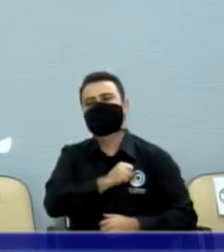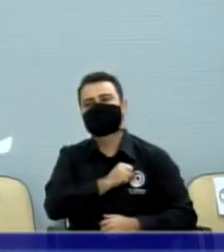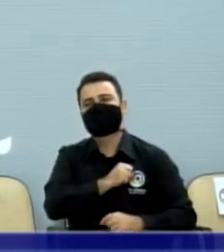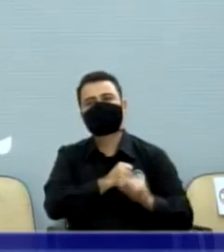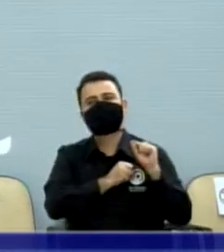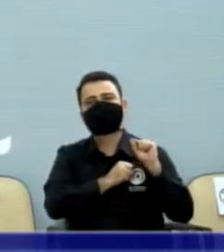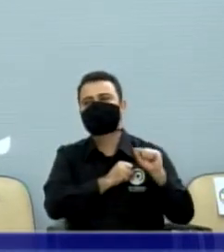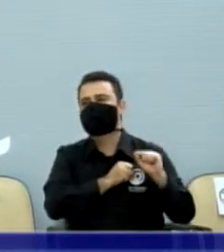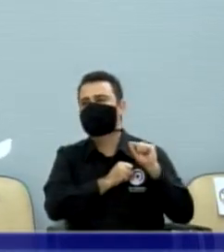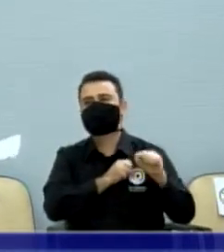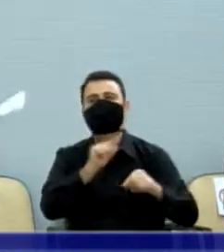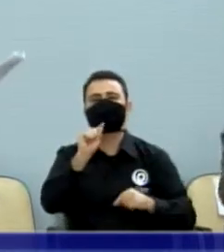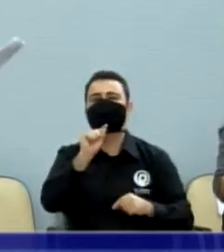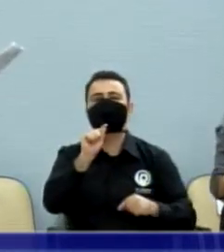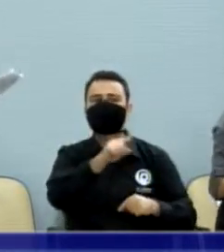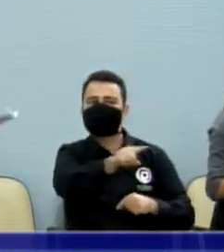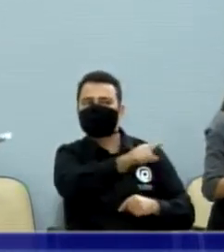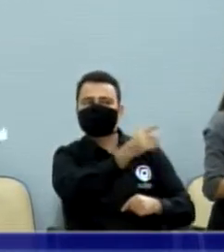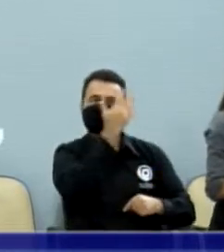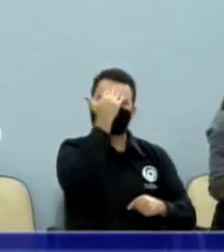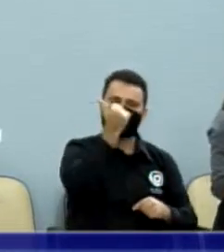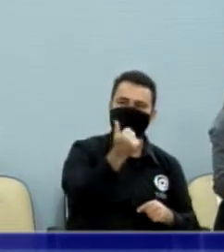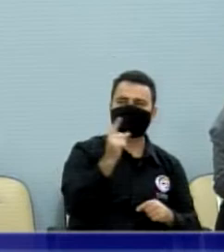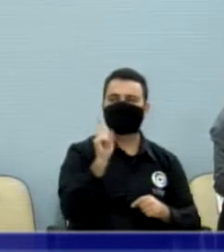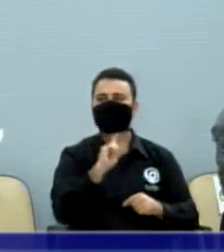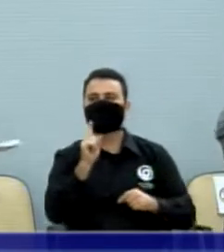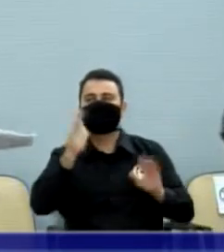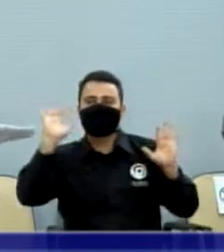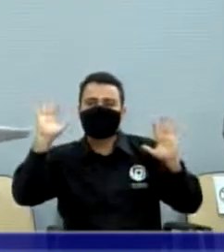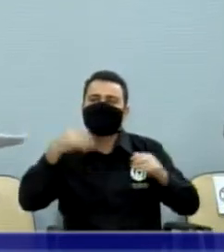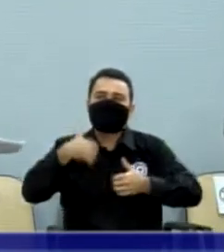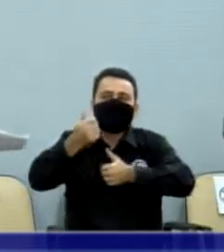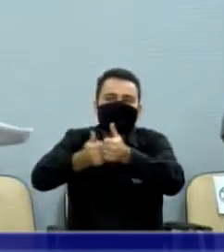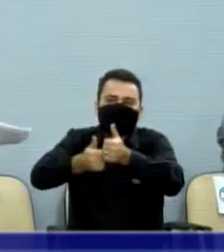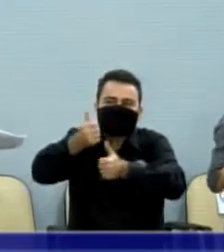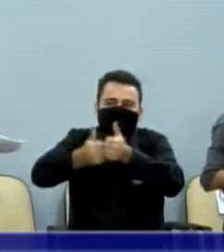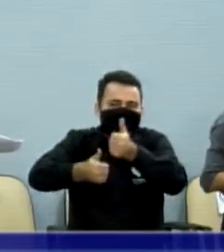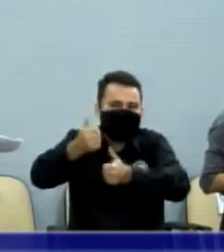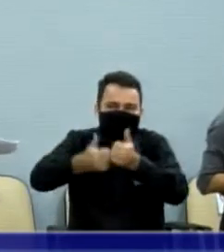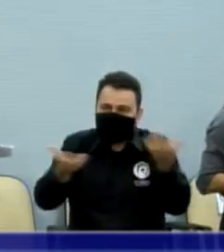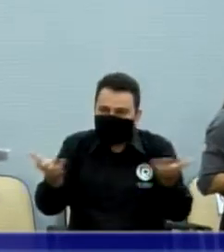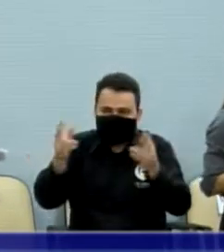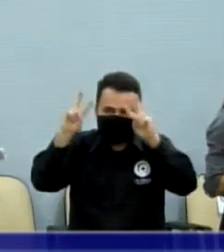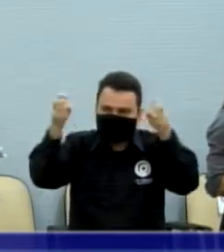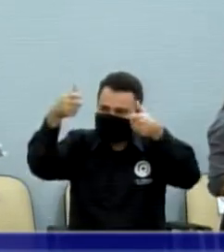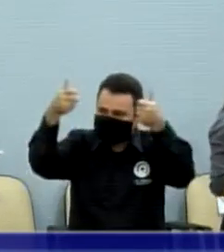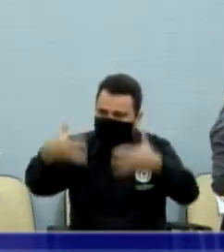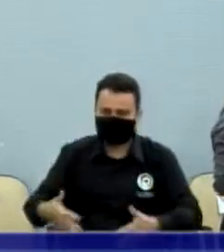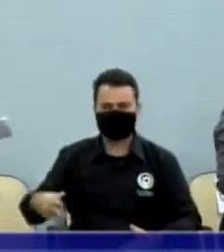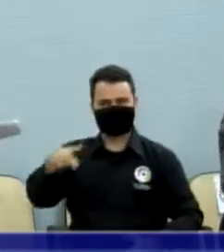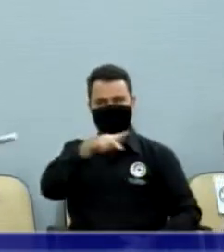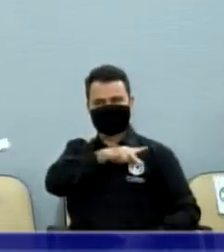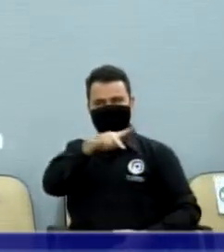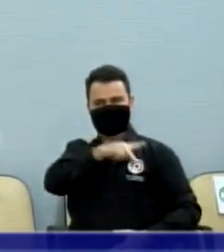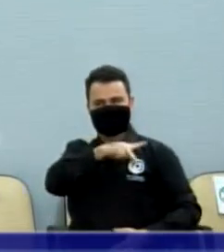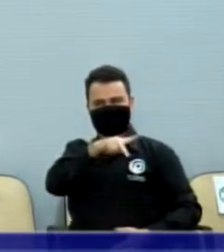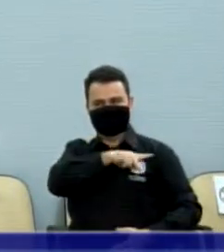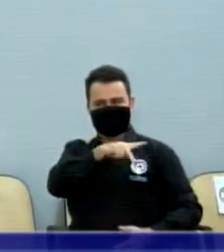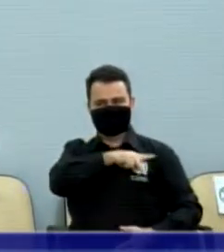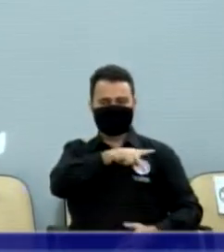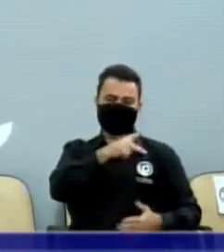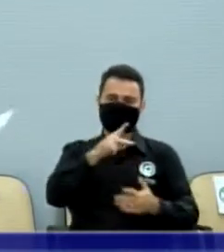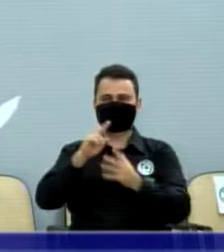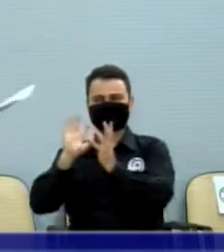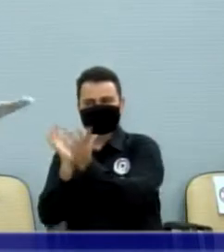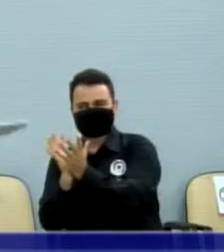que gosta um pouco ou não? Não, Rodrigo não, do futebol, gente, vamos falar do futebol, palmeirenses e são paulinos aqui